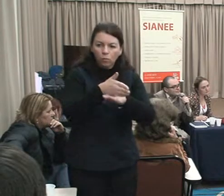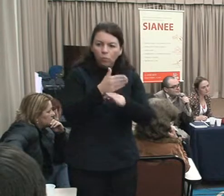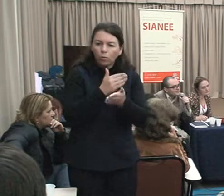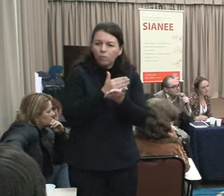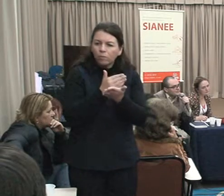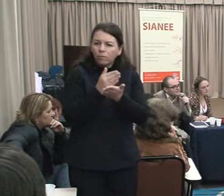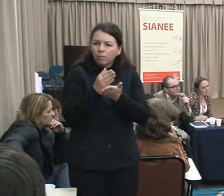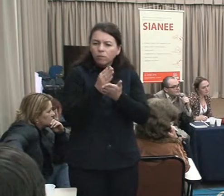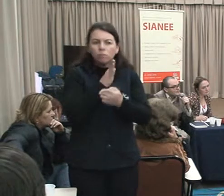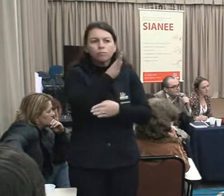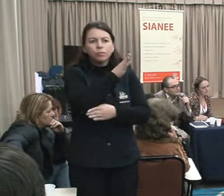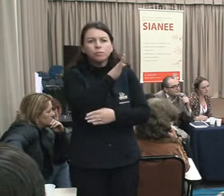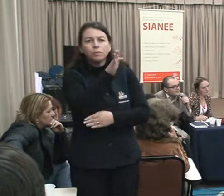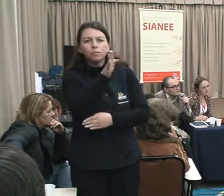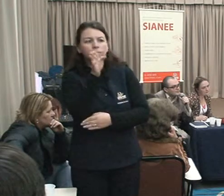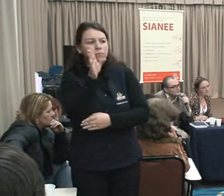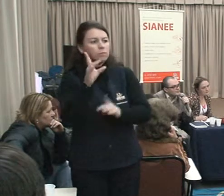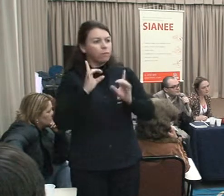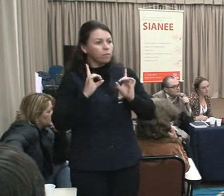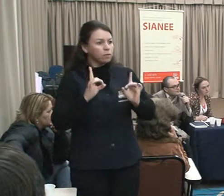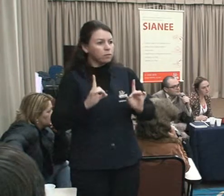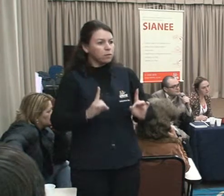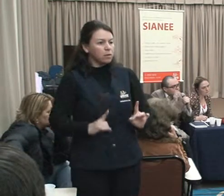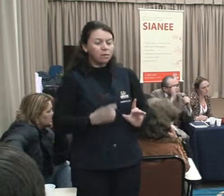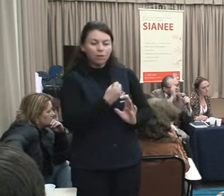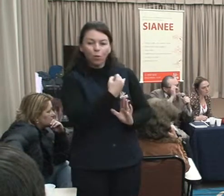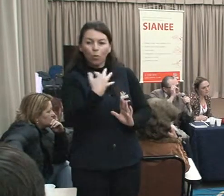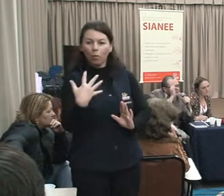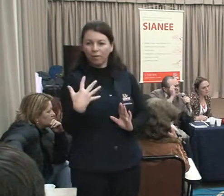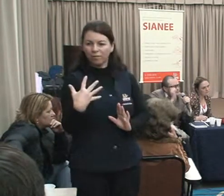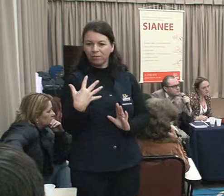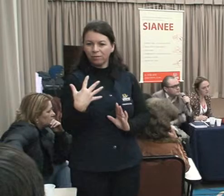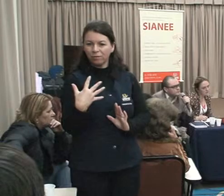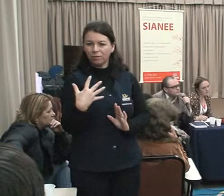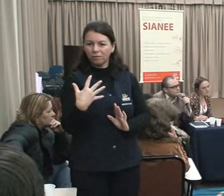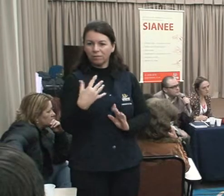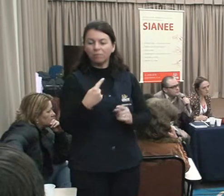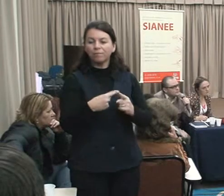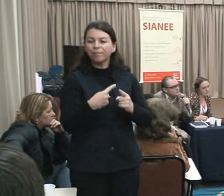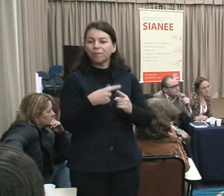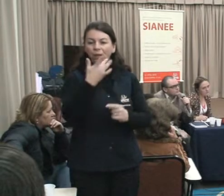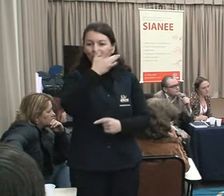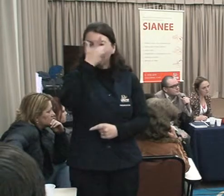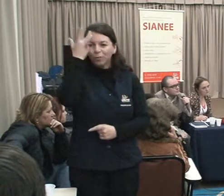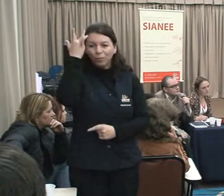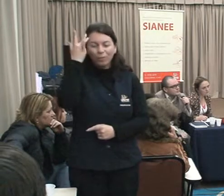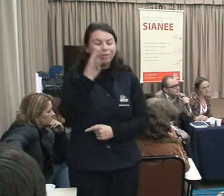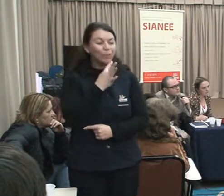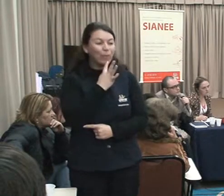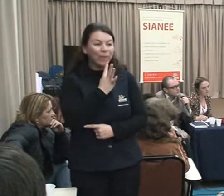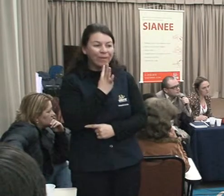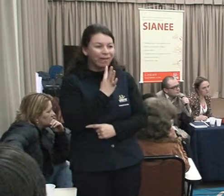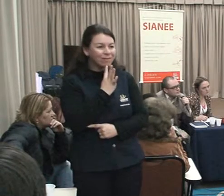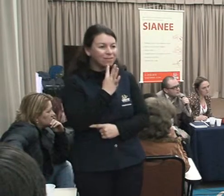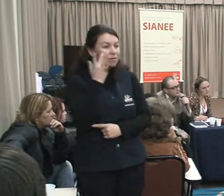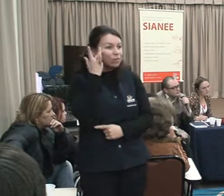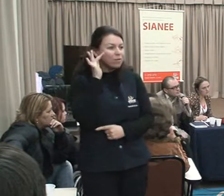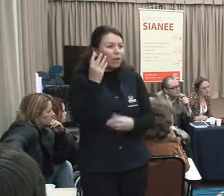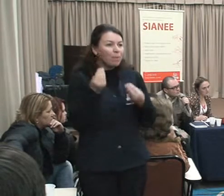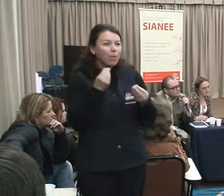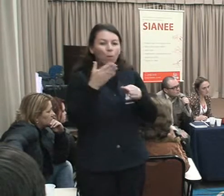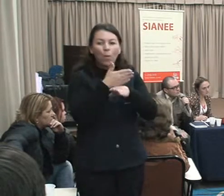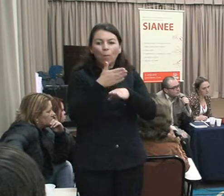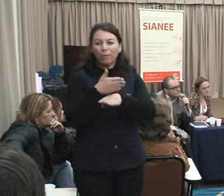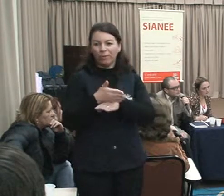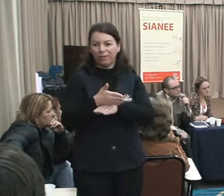Eu faço parte de hoje de várias comissões, né? Comissão da